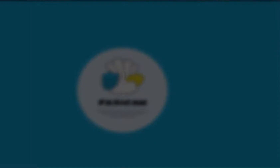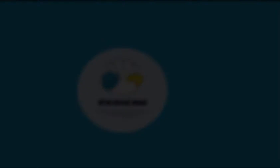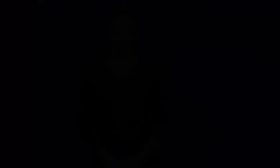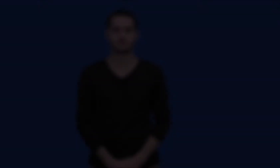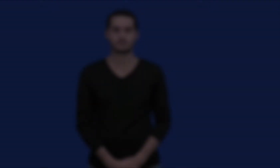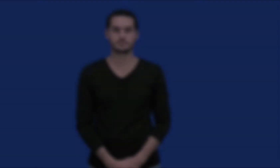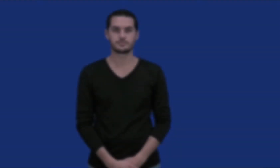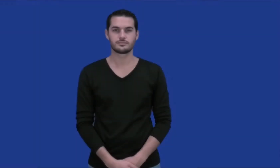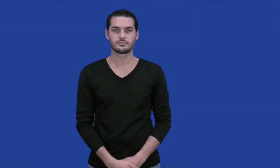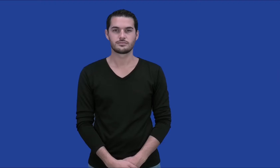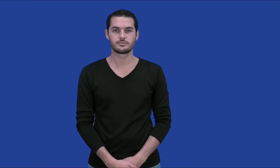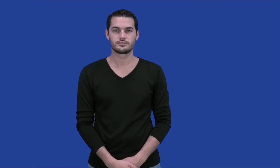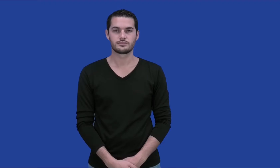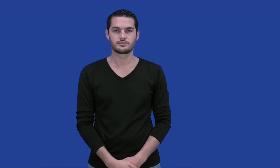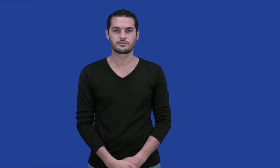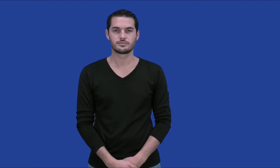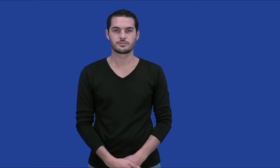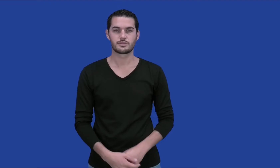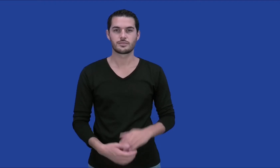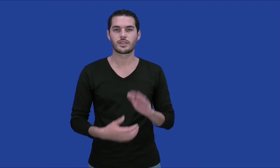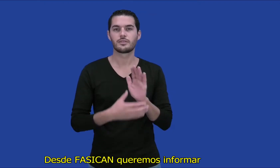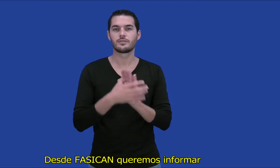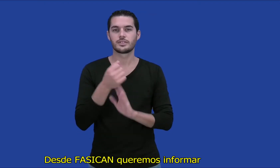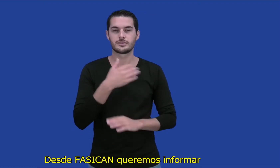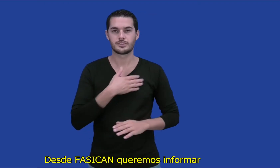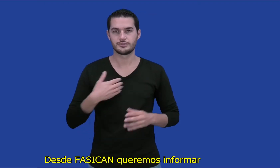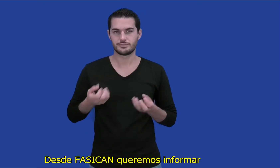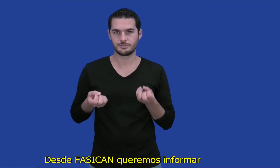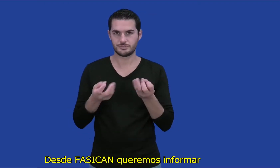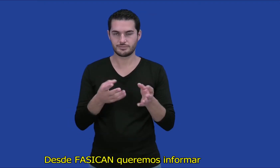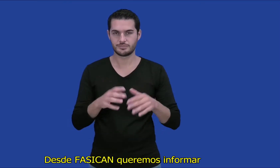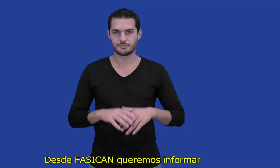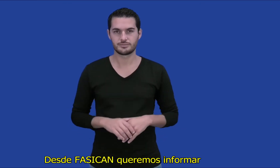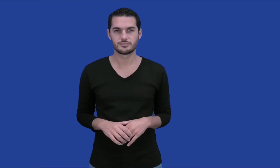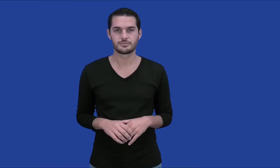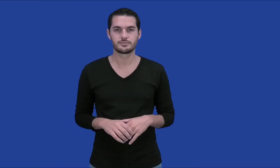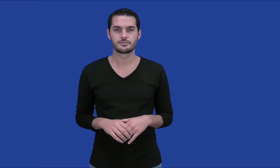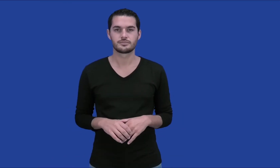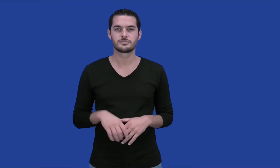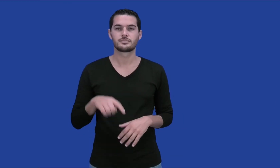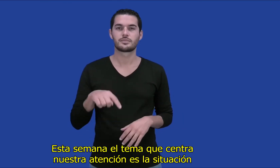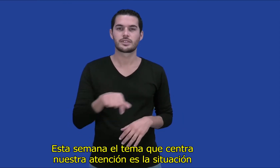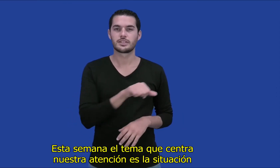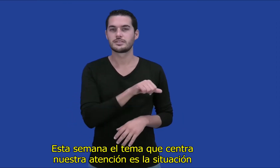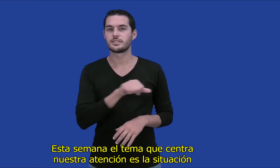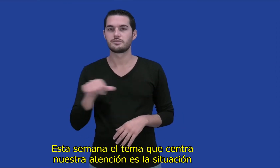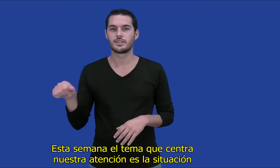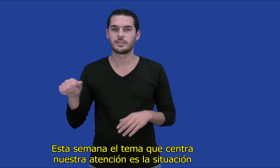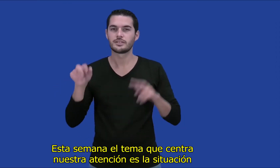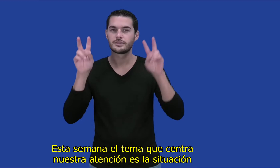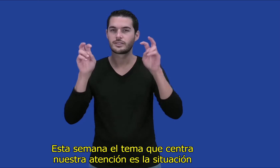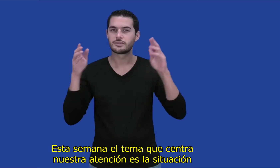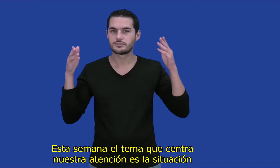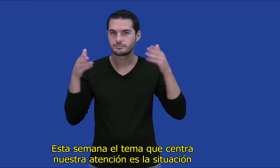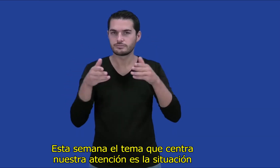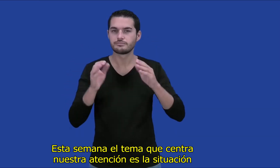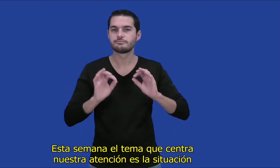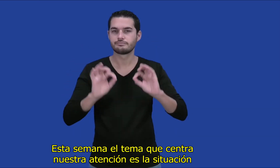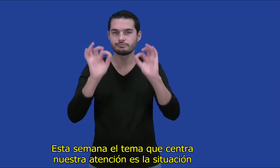¿Qué es la en Desde FASICAN queremos informar. Esta semana, el tema